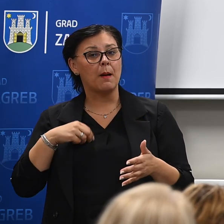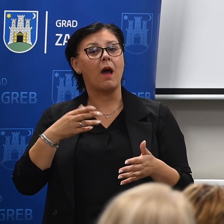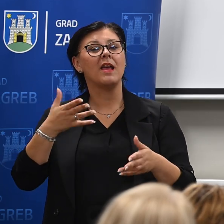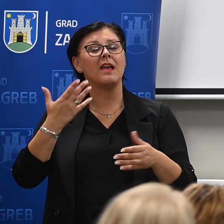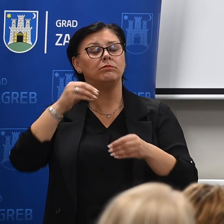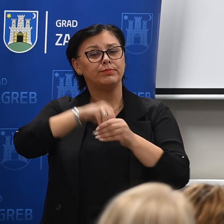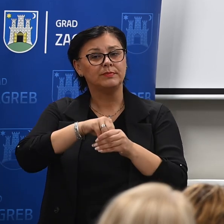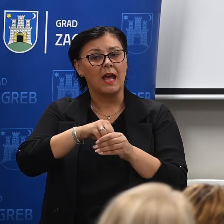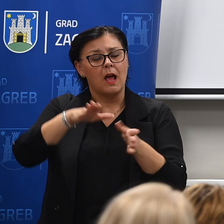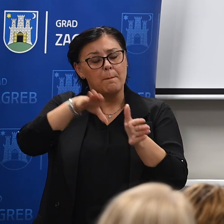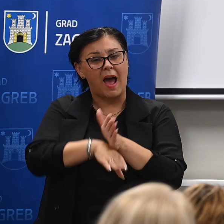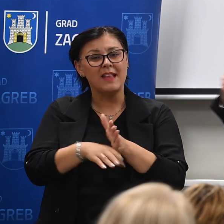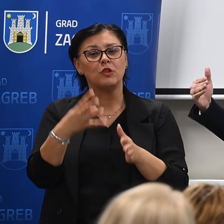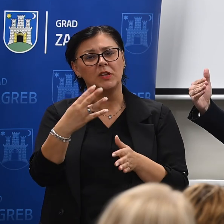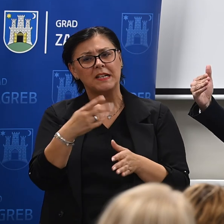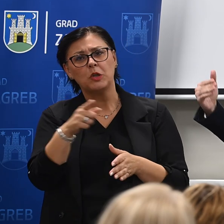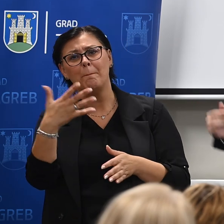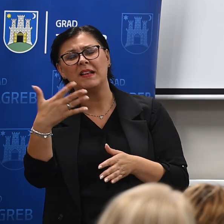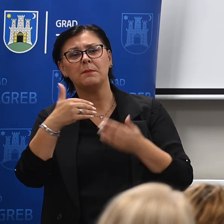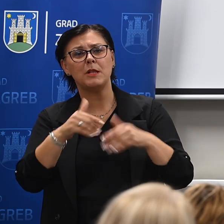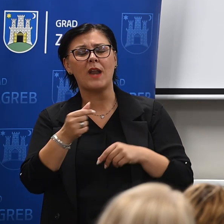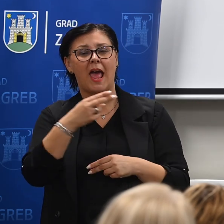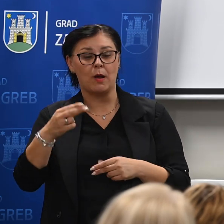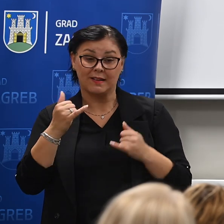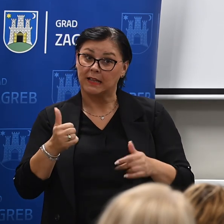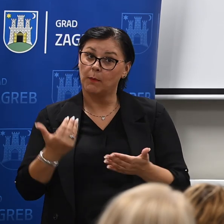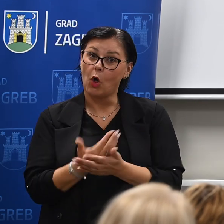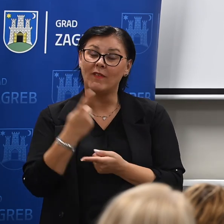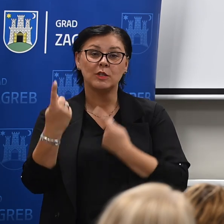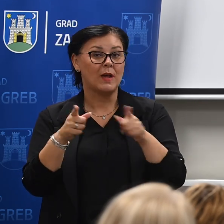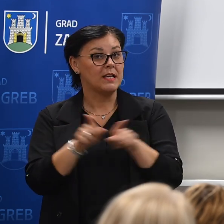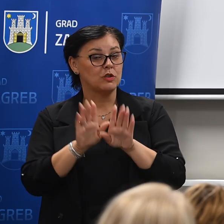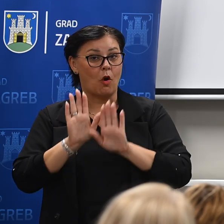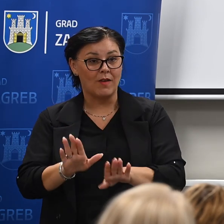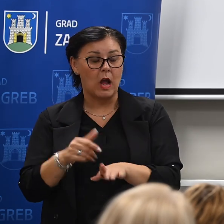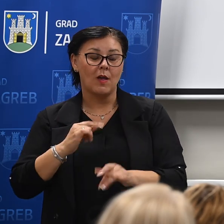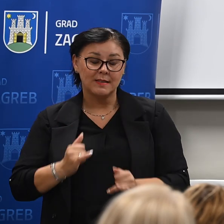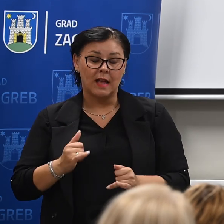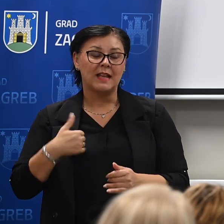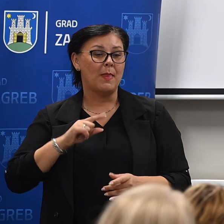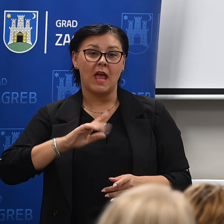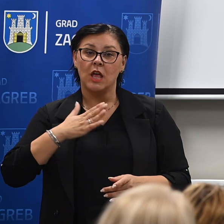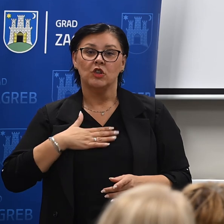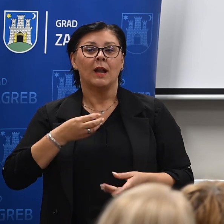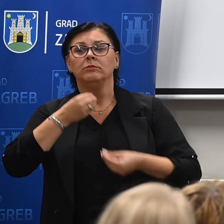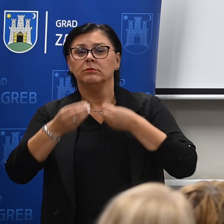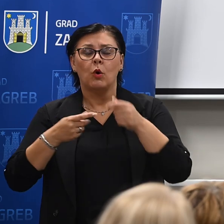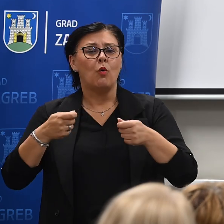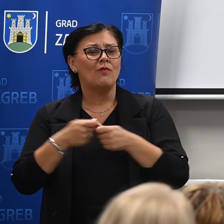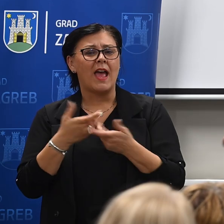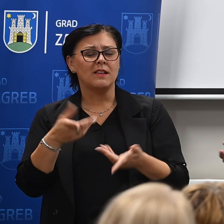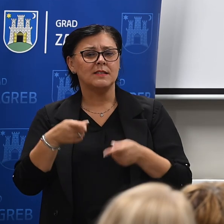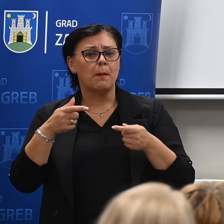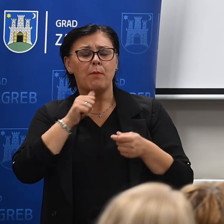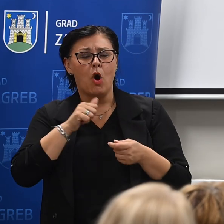milijuna evra manje. Znači sad imamo u novu situaciju takvu, tako da zato ne želim niti davati nikakve ocjene oko porezane kretnine